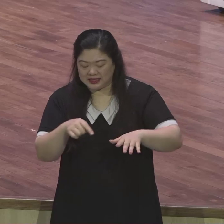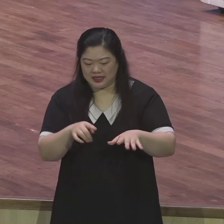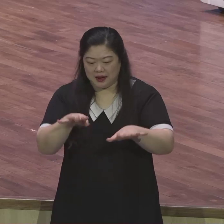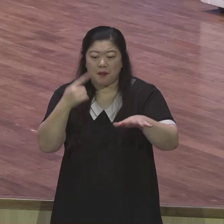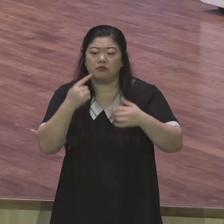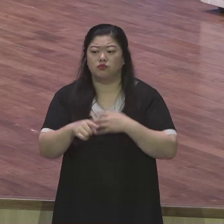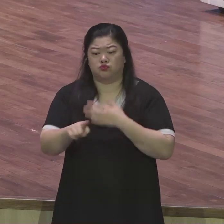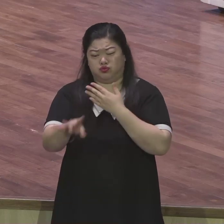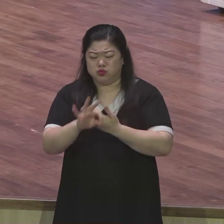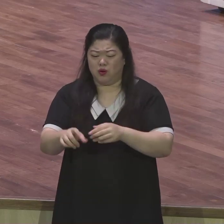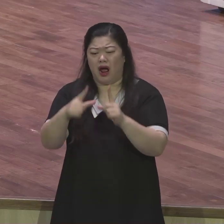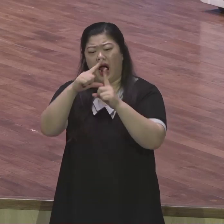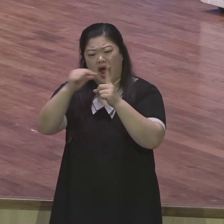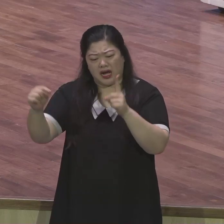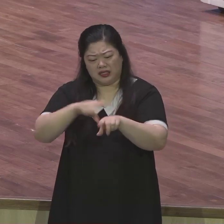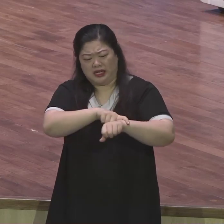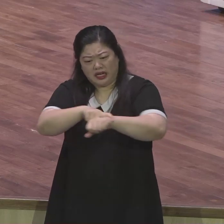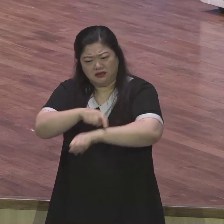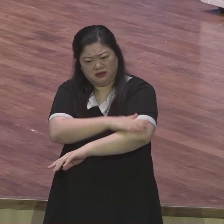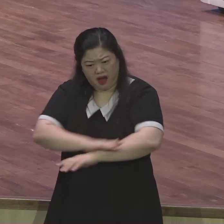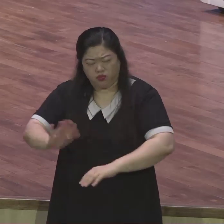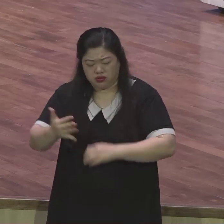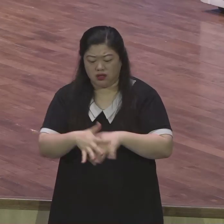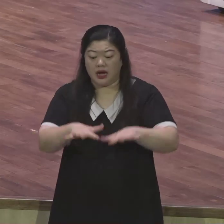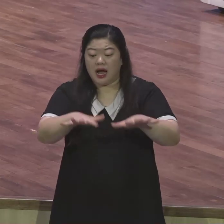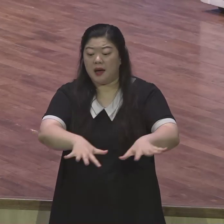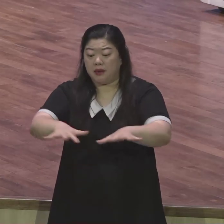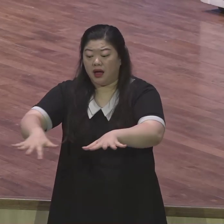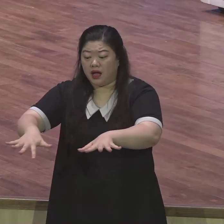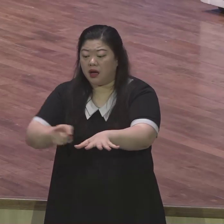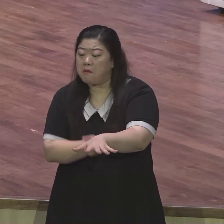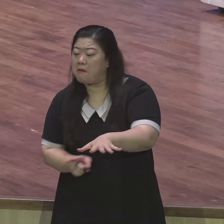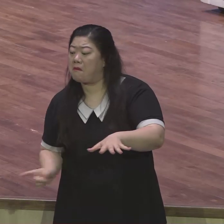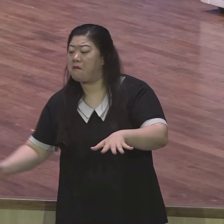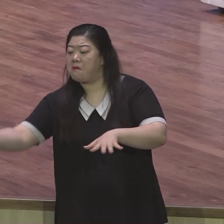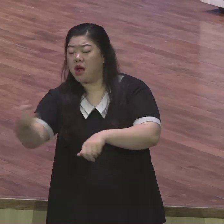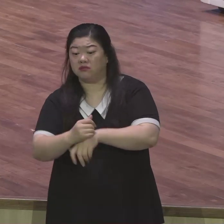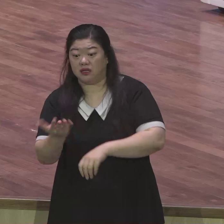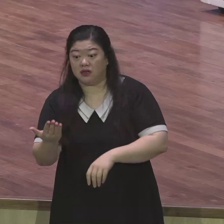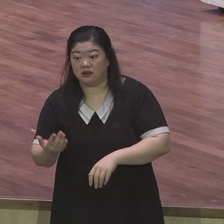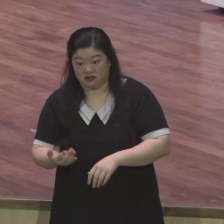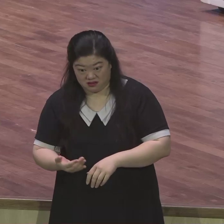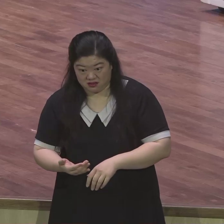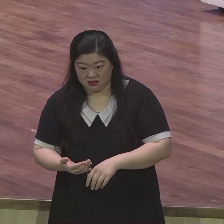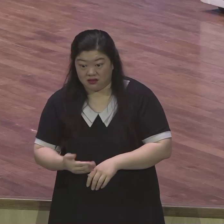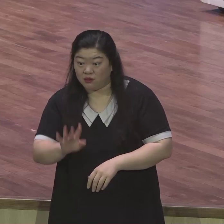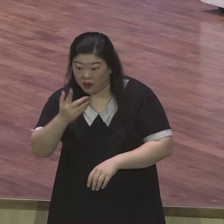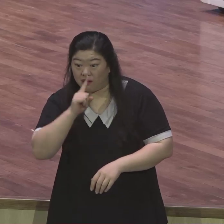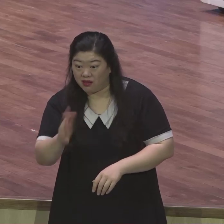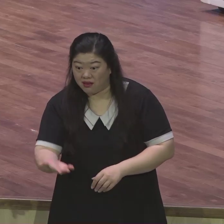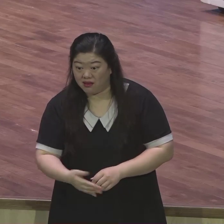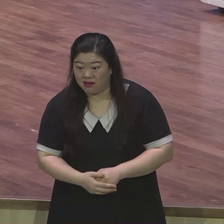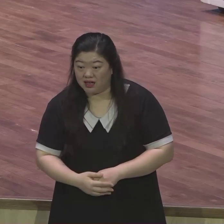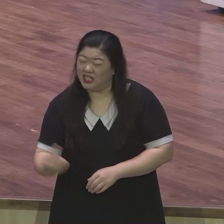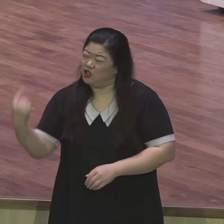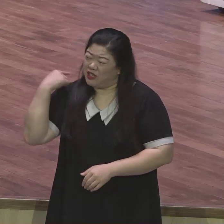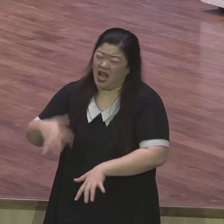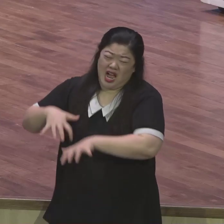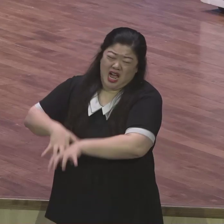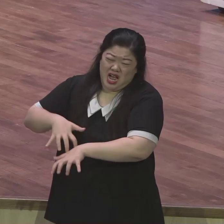아니에요 홍해를 만난 것이 응답이에요 홍해 앞에 애국군대가 쫓아오고 홍해는 앞에 있는데 아무것도 할 수